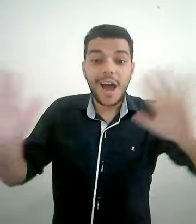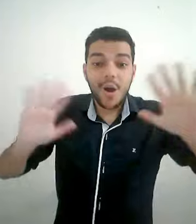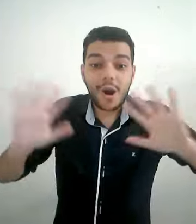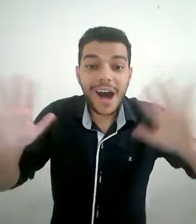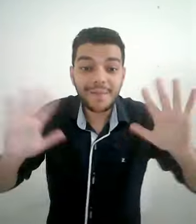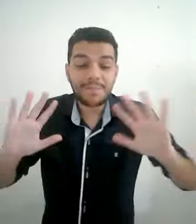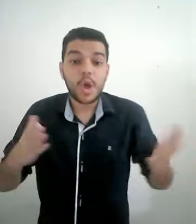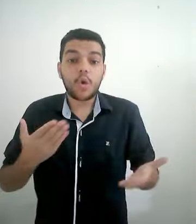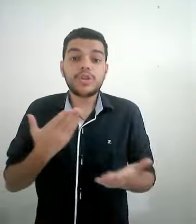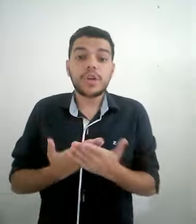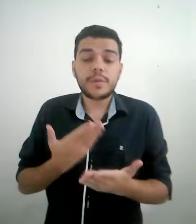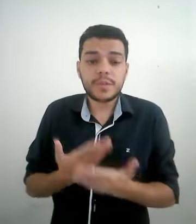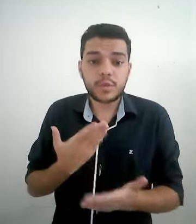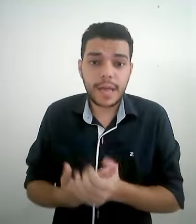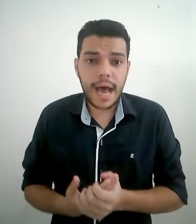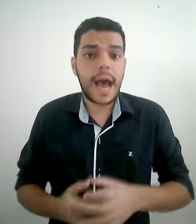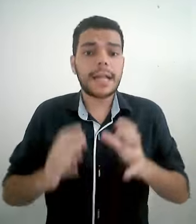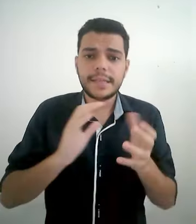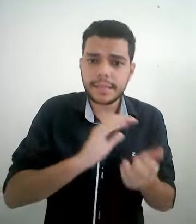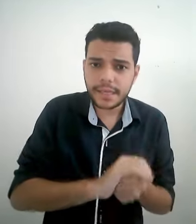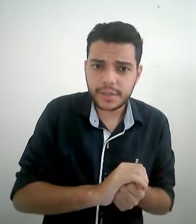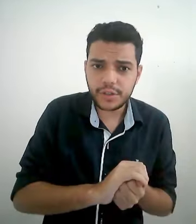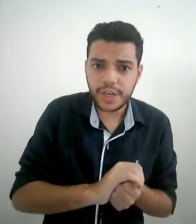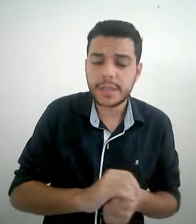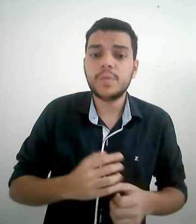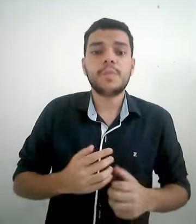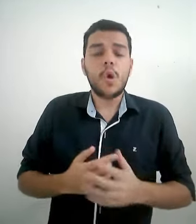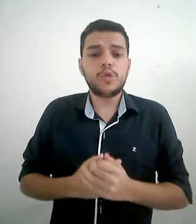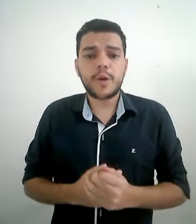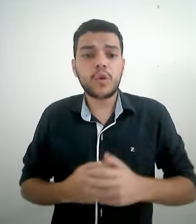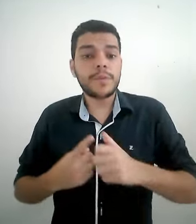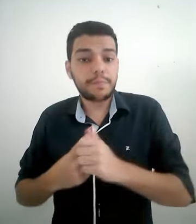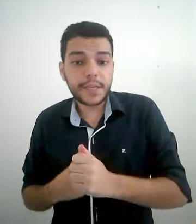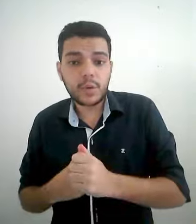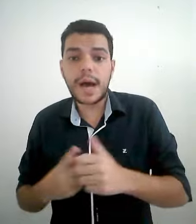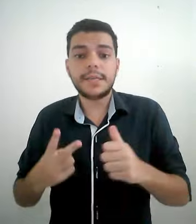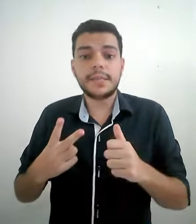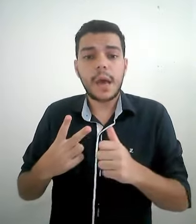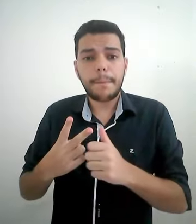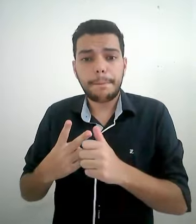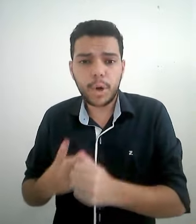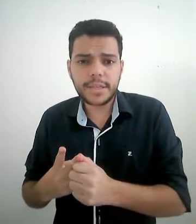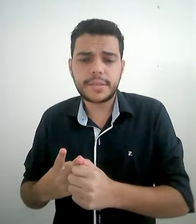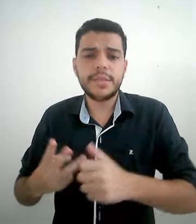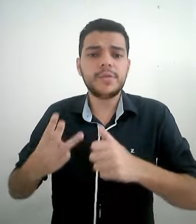Olá, hoje nós vamos estudar a desinência de gênero, os pronomes pessoais, possessivos